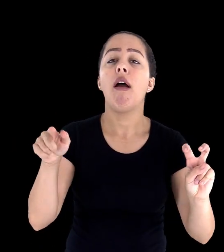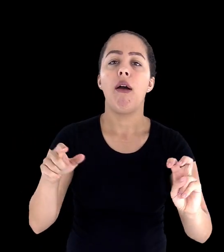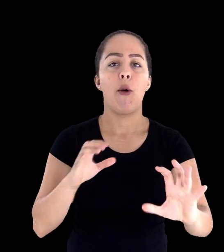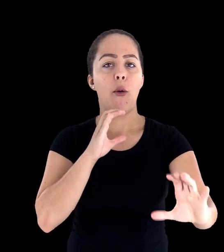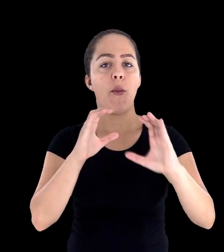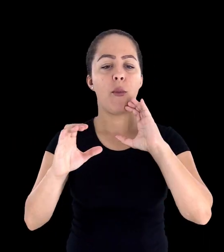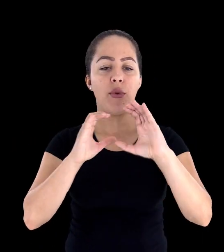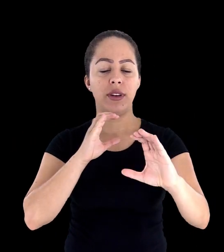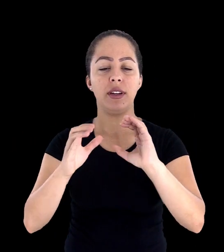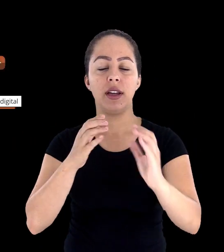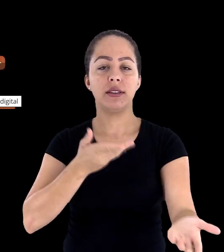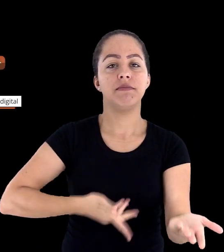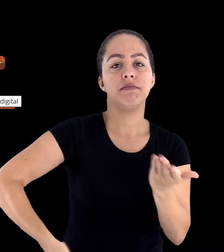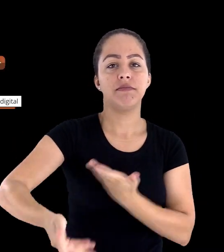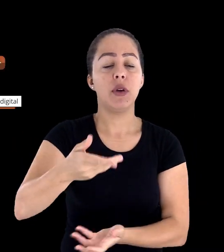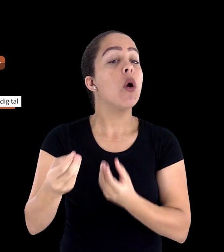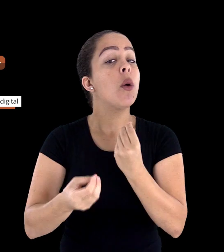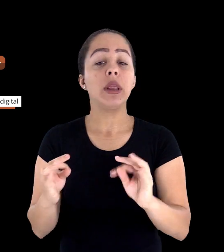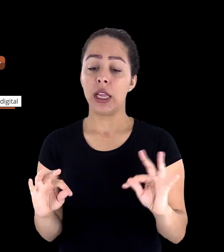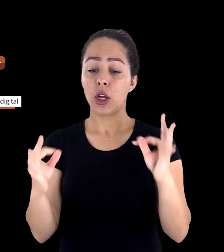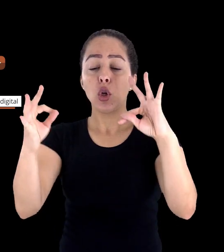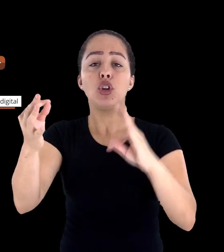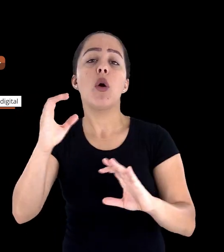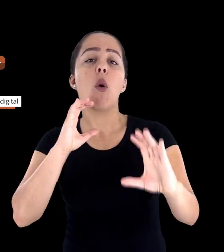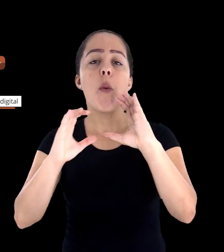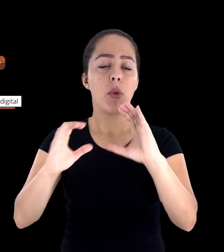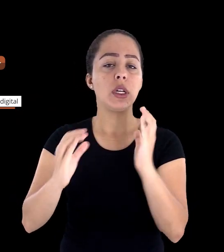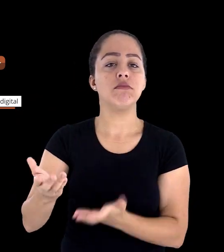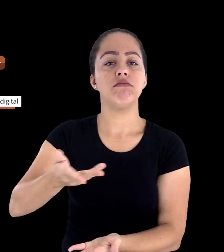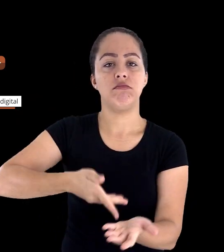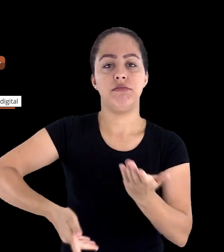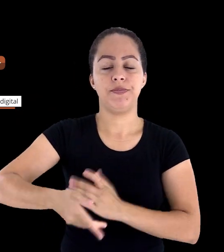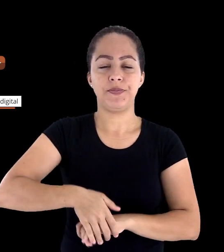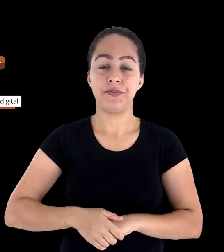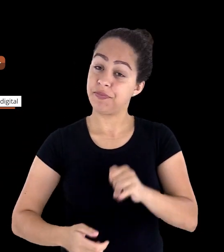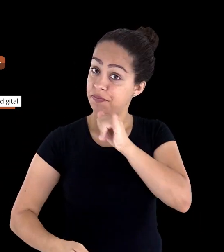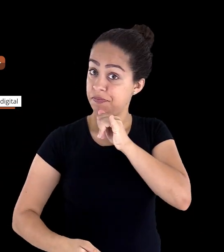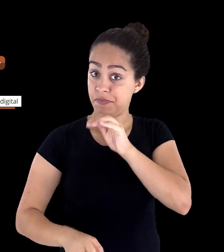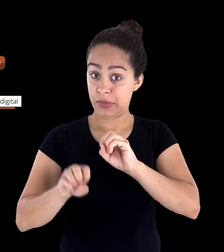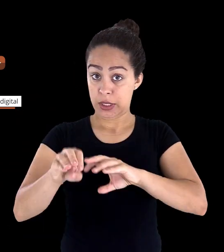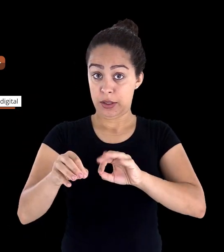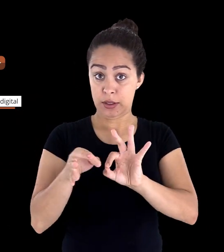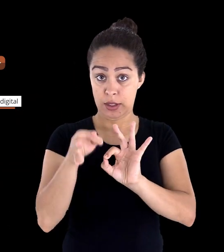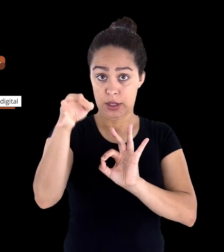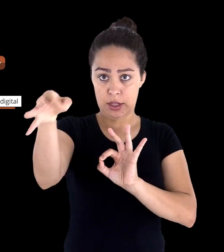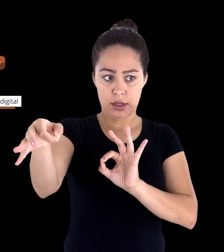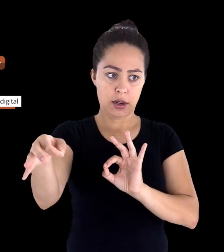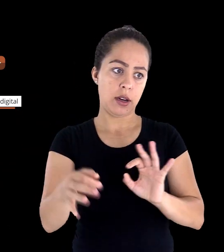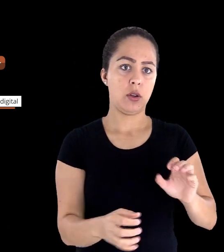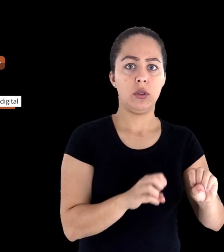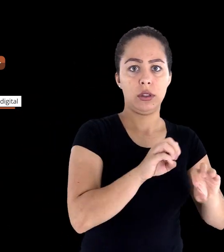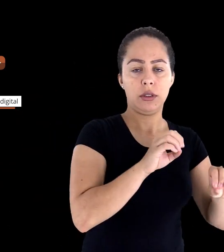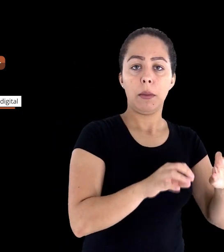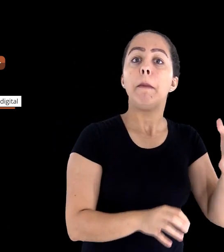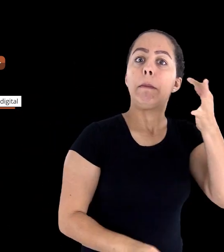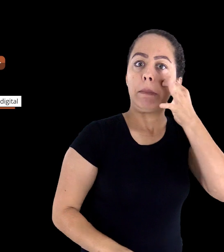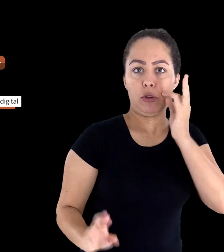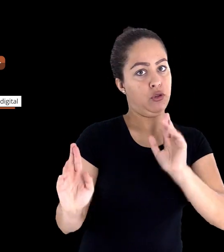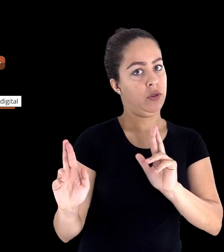comunicação mediada por tecnologia. Então na educação à distância, diferentemente do presencial, especialmente